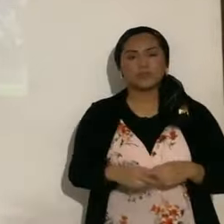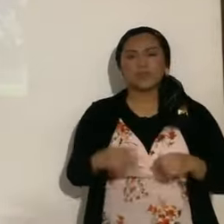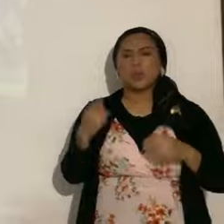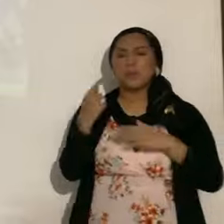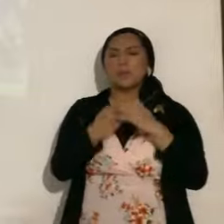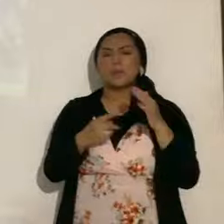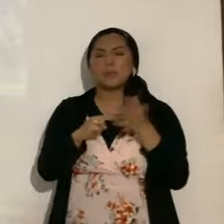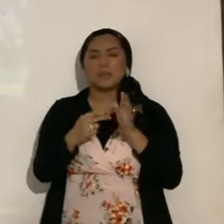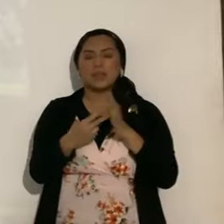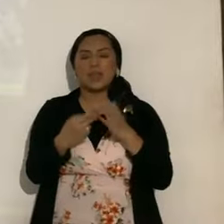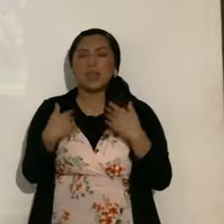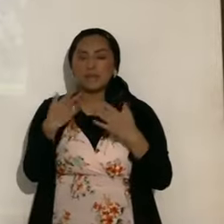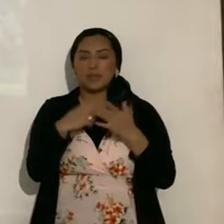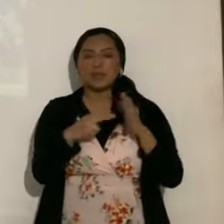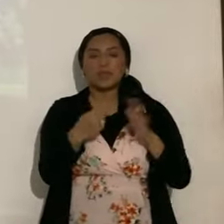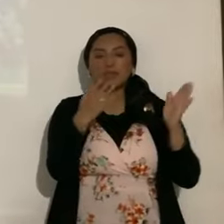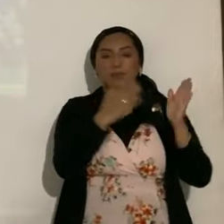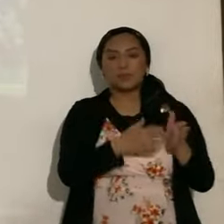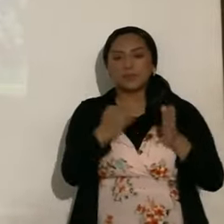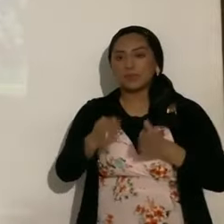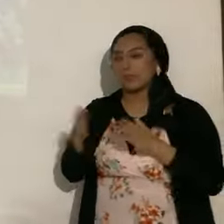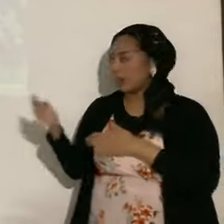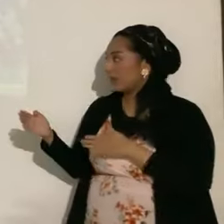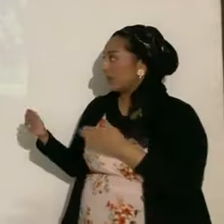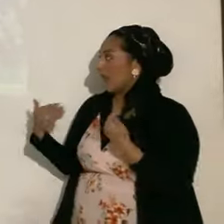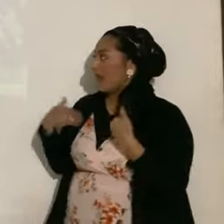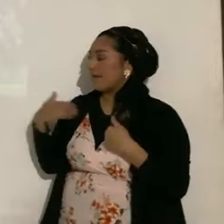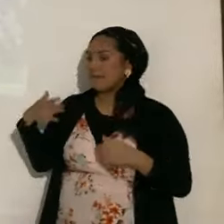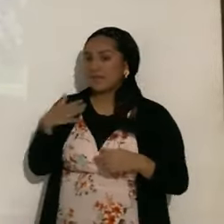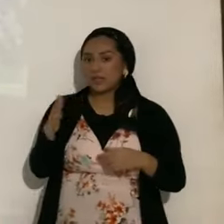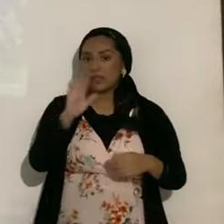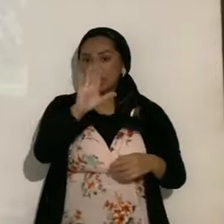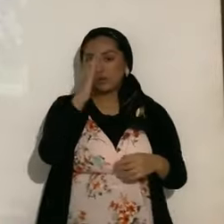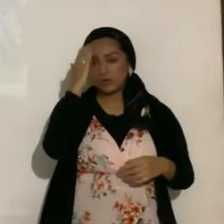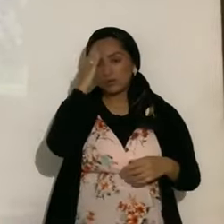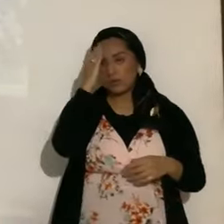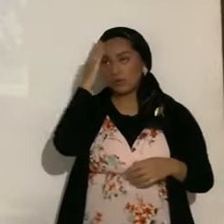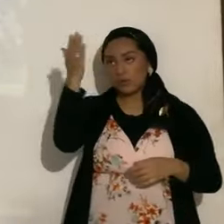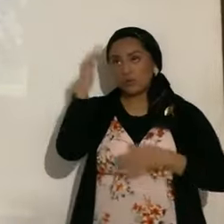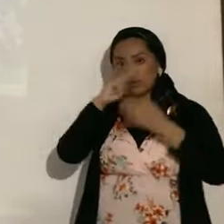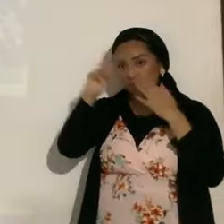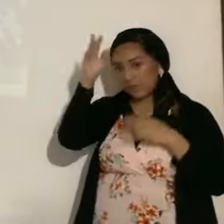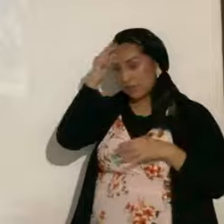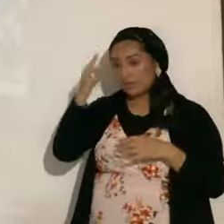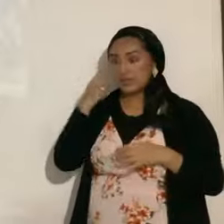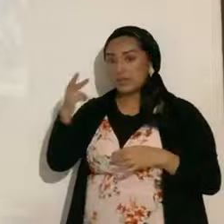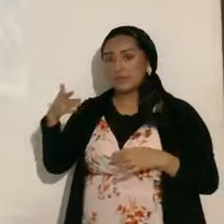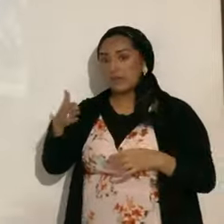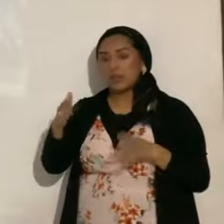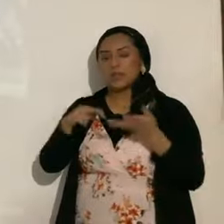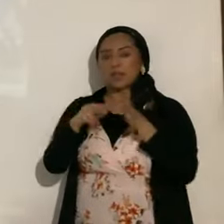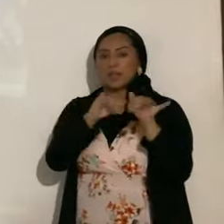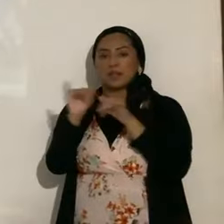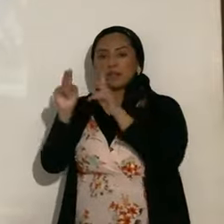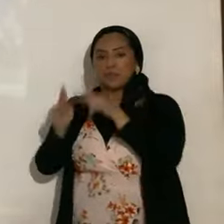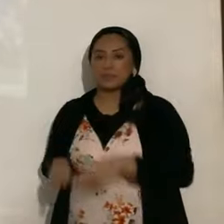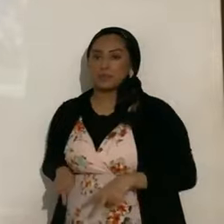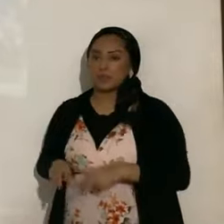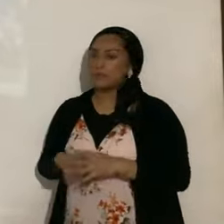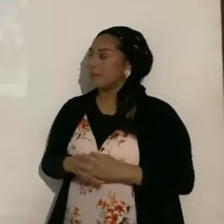Tiene un significado, voy a por partes. Están los peces, tú sabes que el Eterno considera a los peces como seres humanos. Los hombres